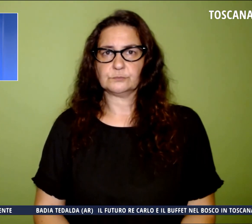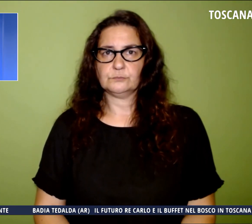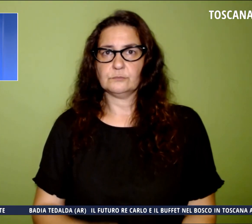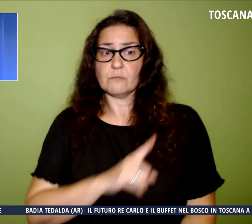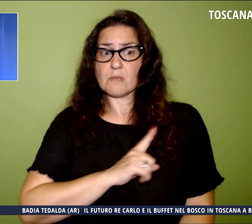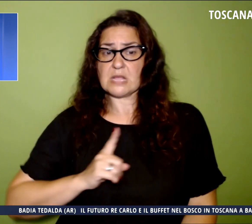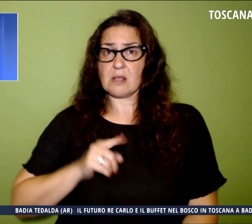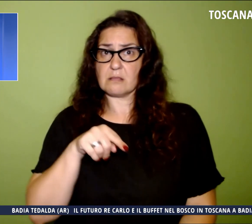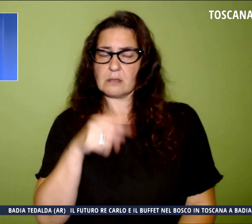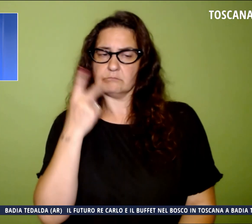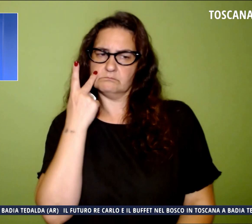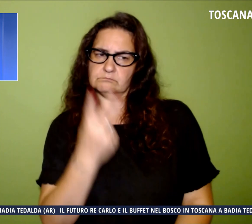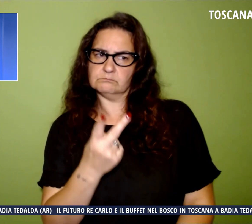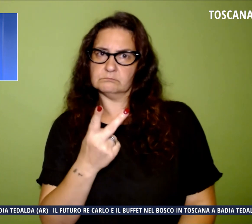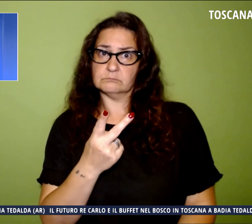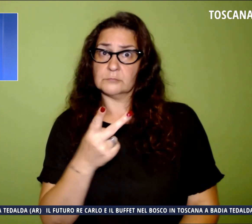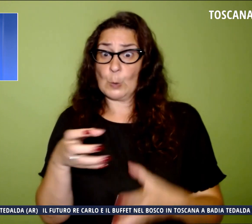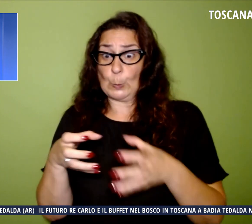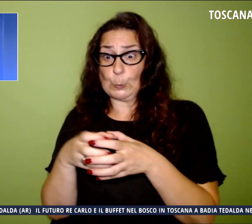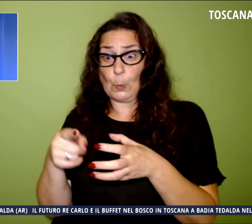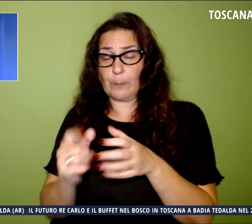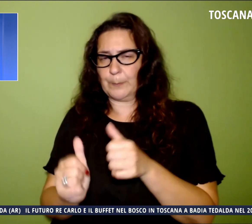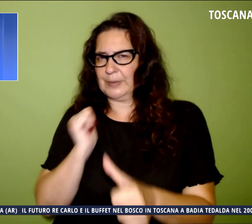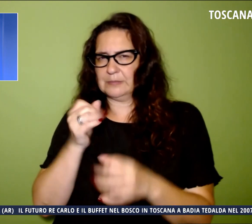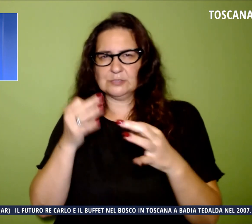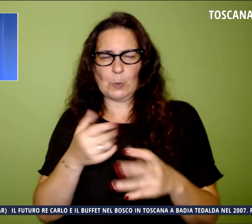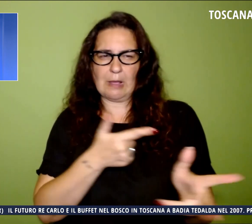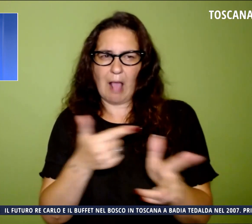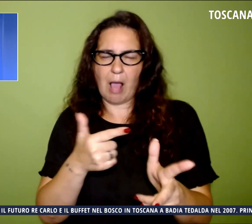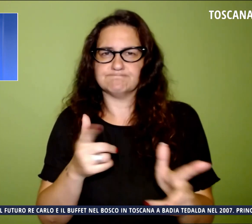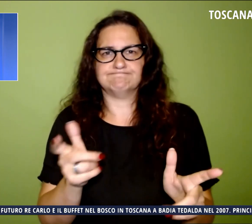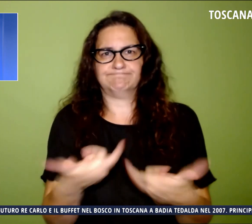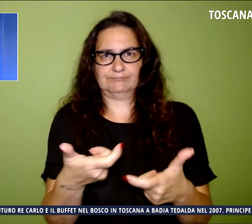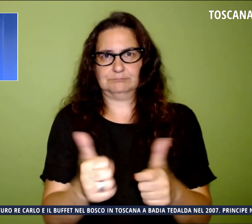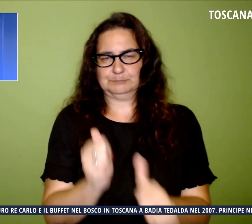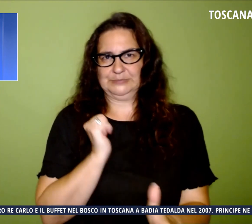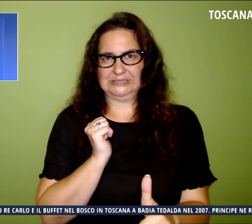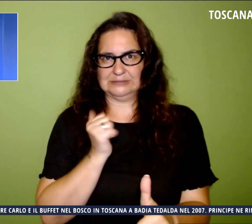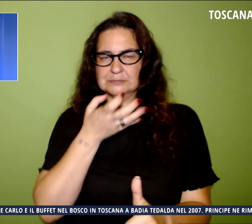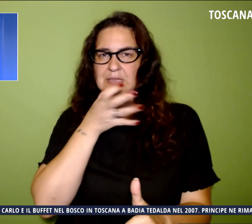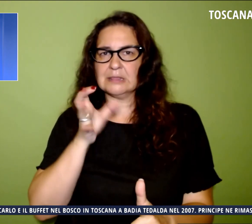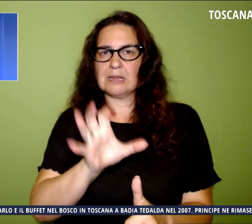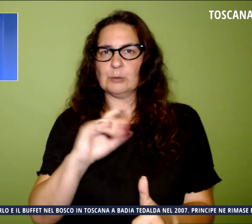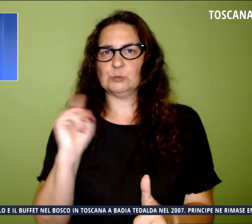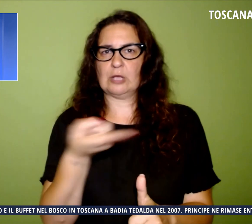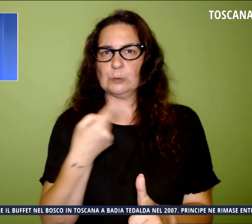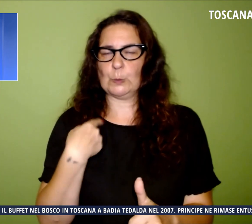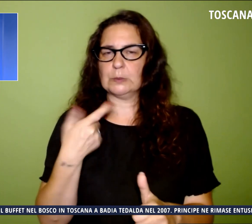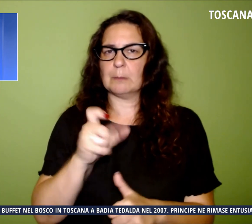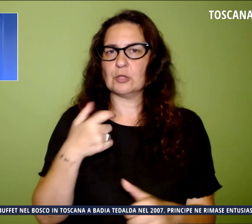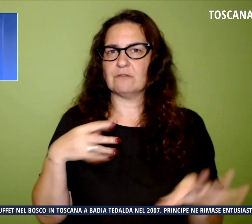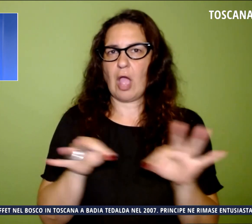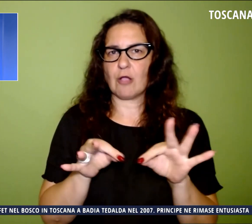prima del tentativo di commettere una rapina. Tutti e quattro sono stati denunciati per concorso in tentata rapina.